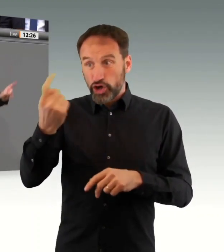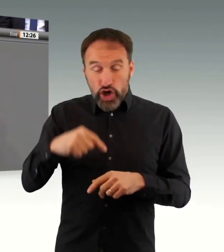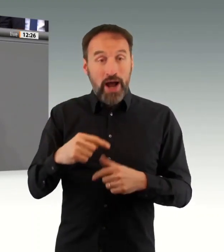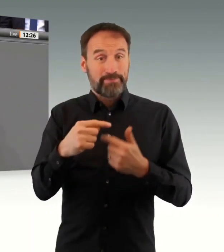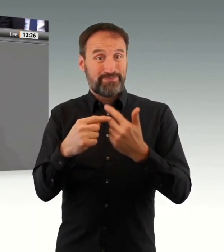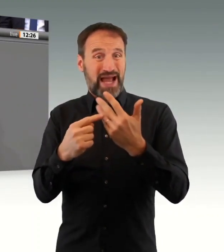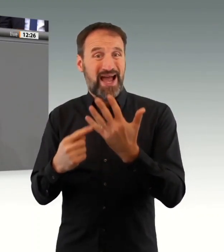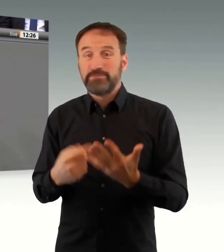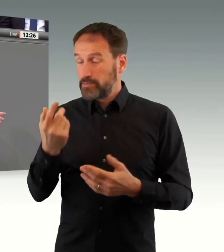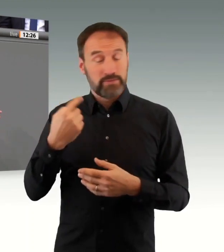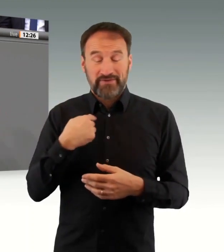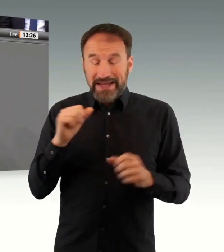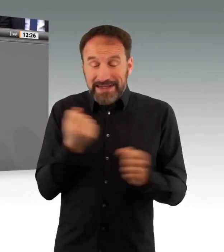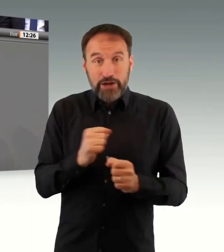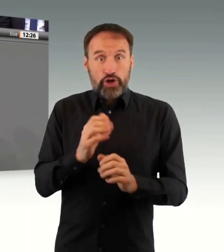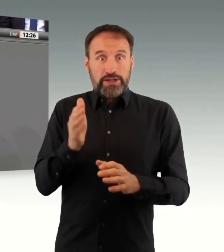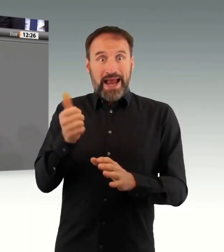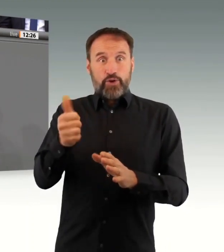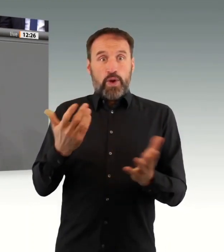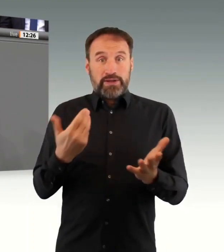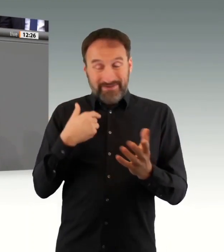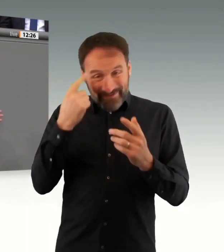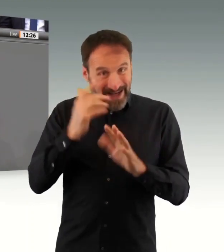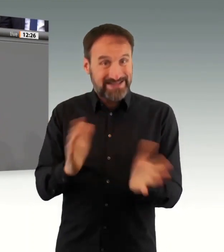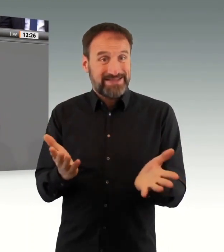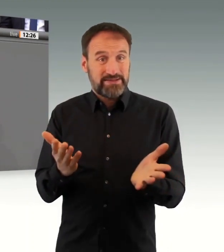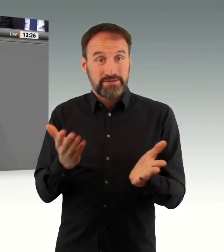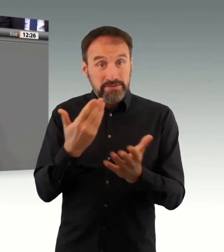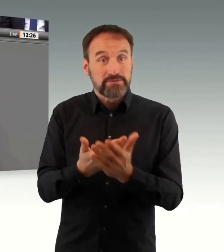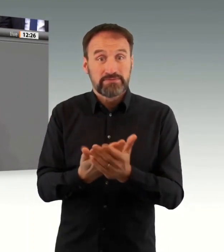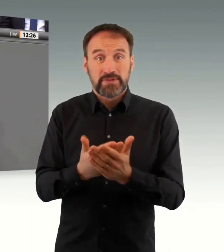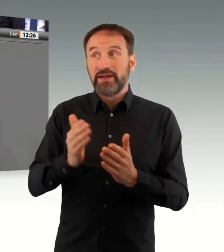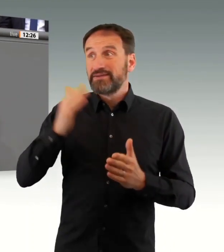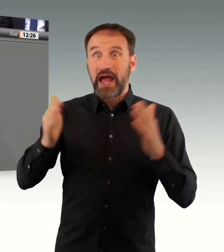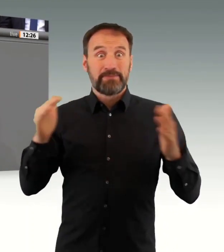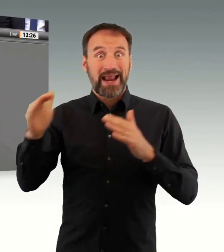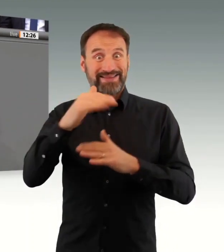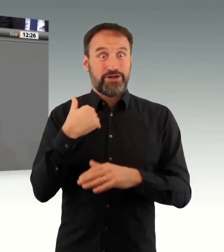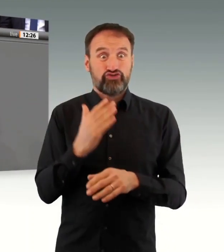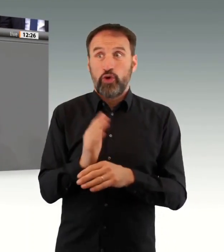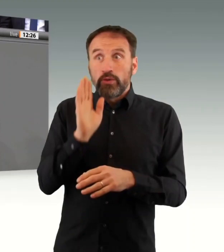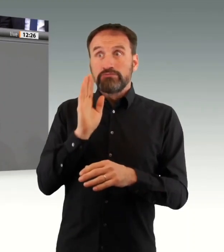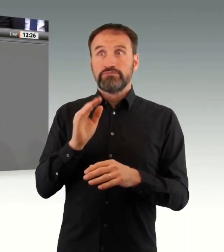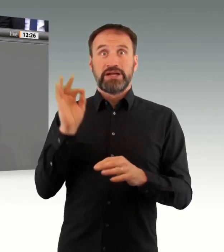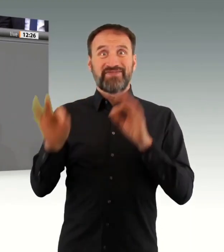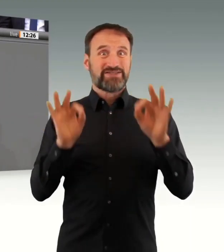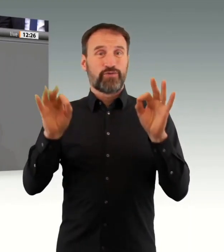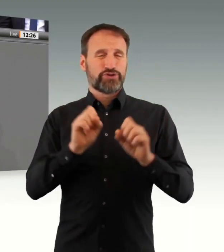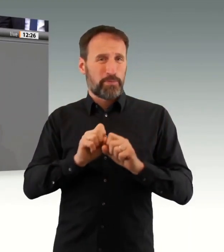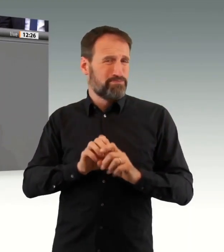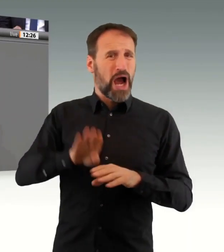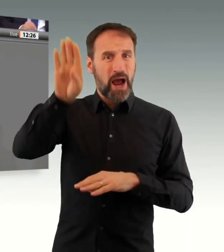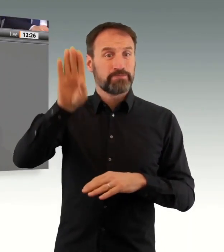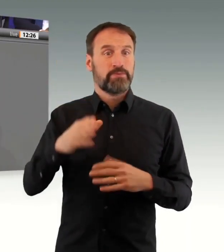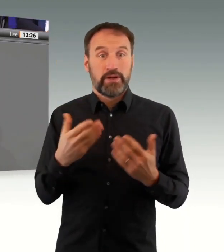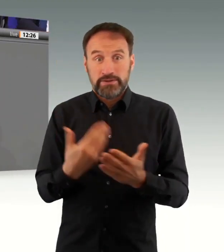von links bis zu Ihnen bei den Rechten brauchen wir gar nicht nachfragen. Die sind ja sowieso für solche Problemlösungen